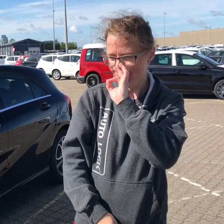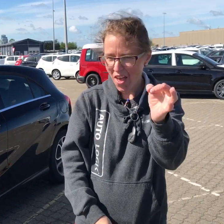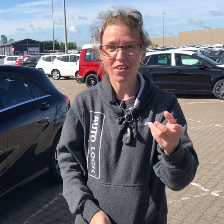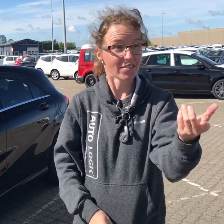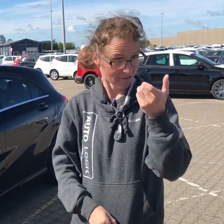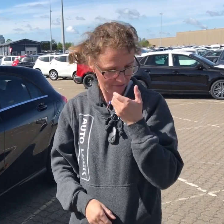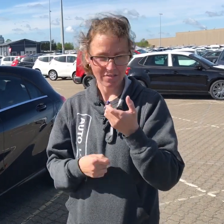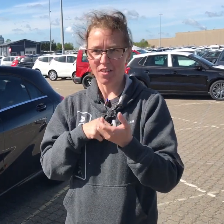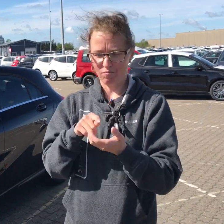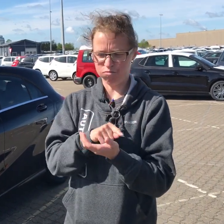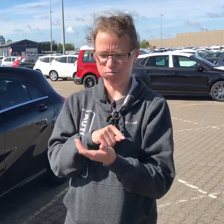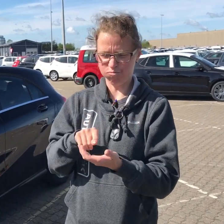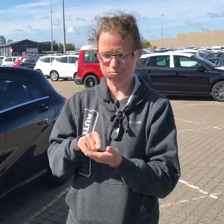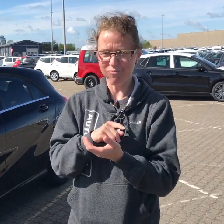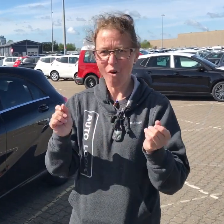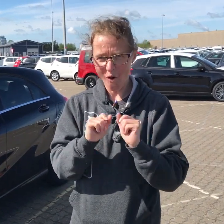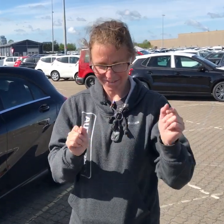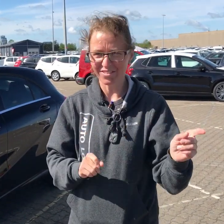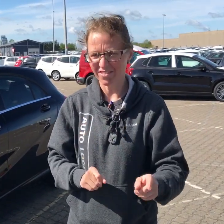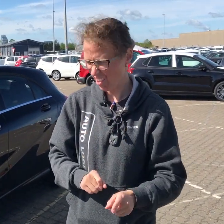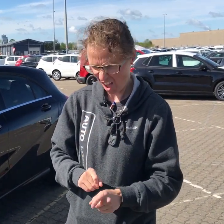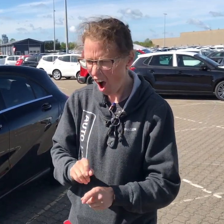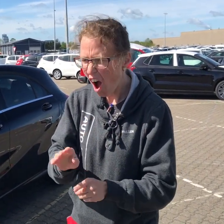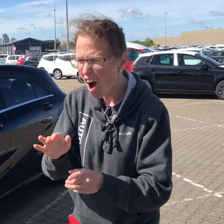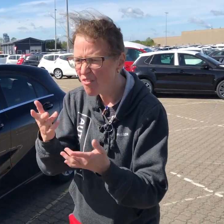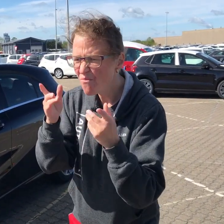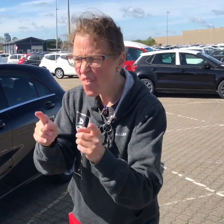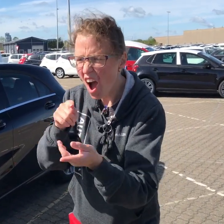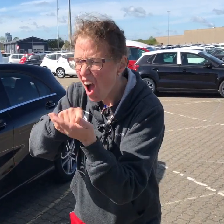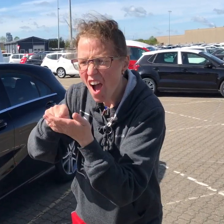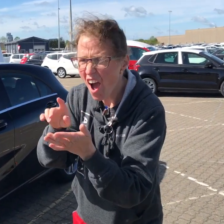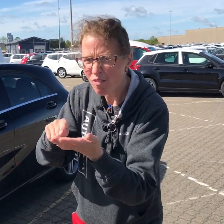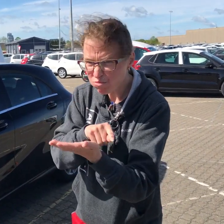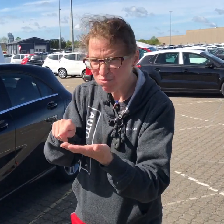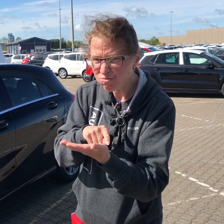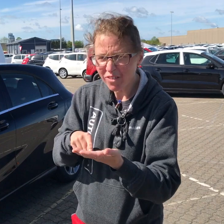imponeret over, hvor hurtigt jeg kan skrive på mobilen. Så det er jo nemt at kommunikere med den.